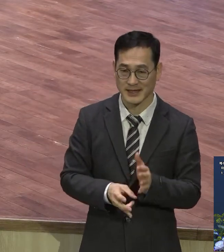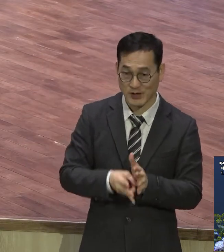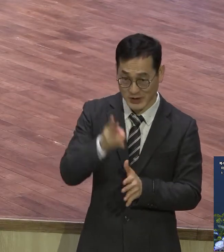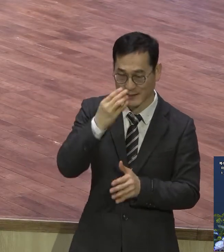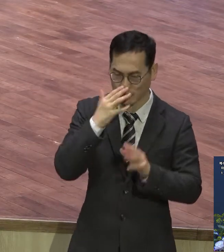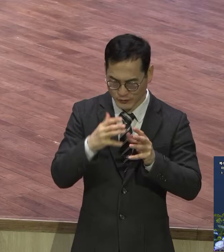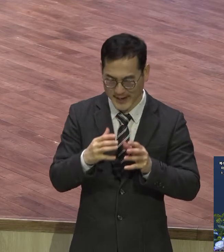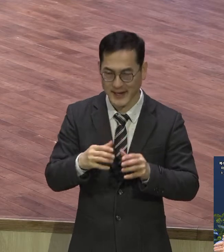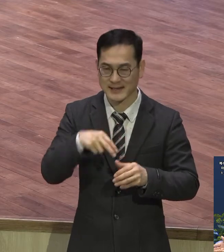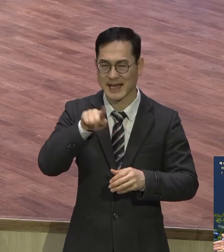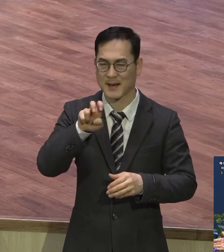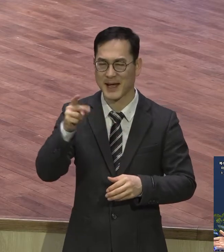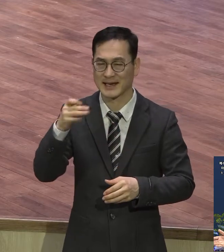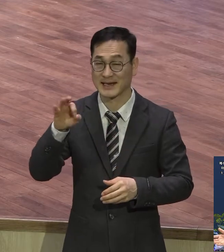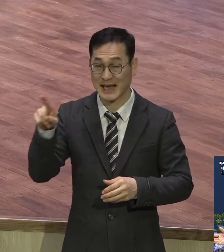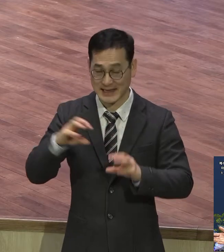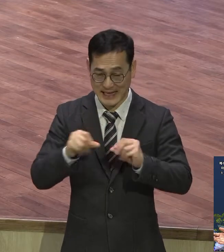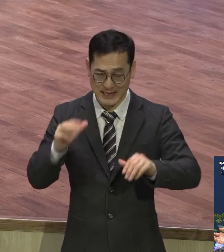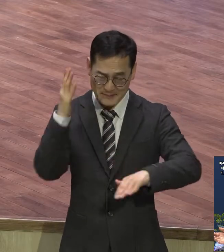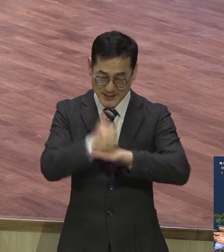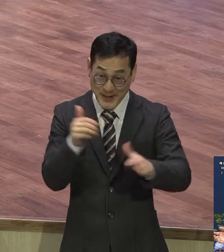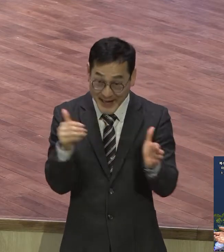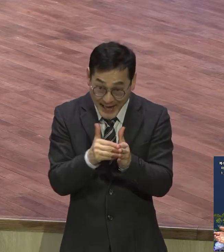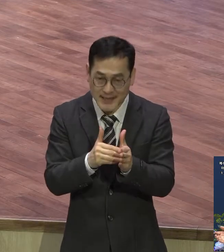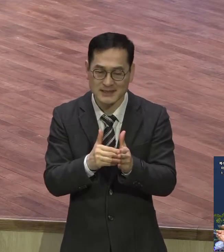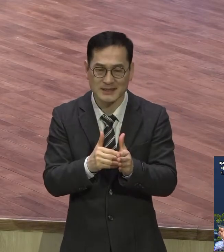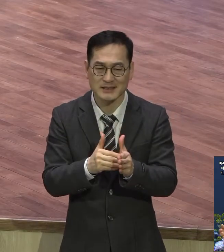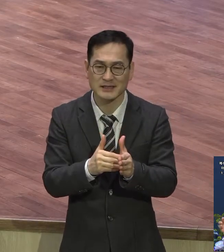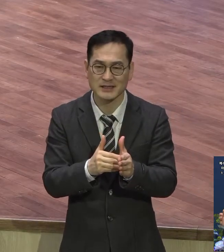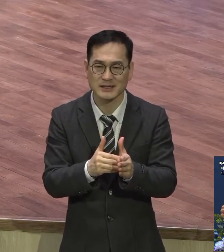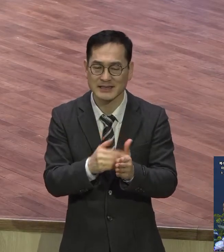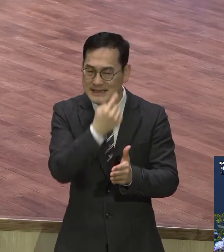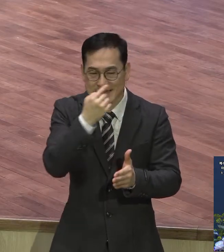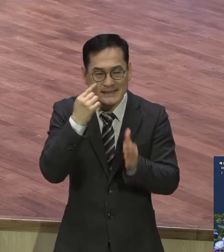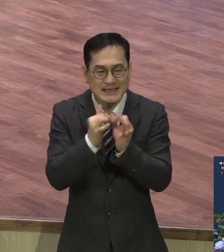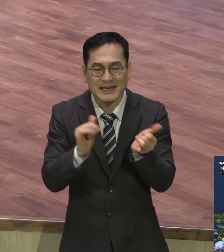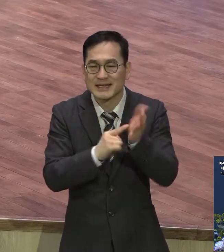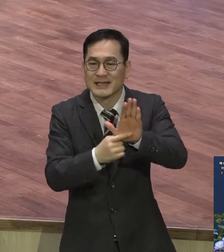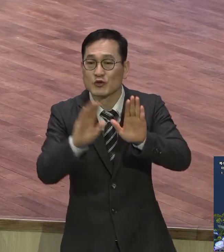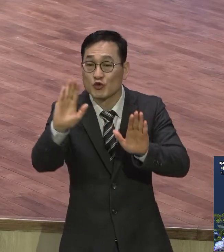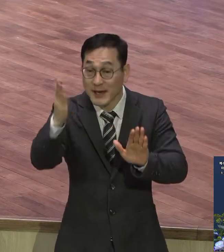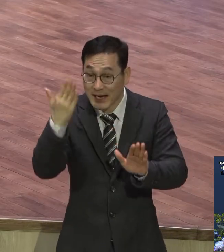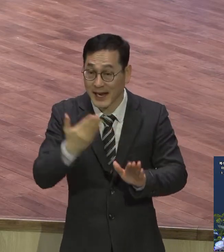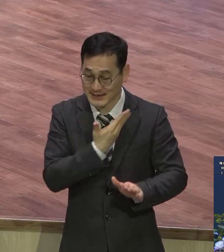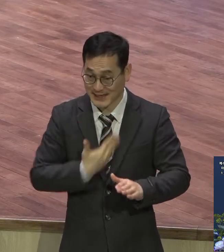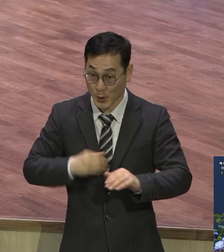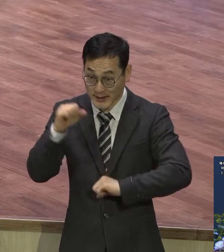이를 정인되라 이 땅 정복이에요 영적으로 땅을 다 정복하라는 거예요 땅 정복